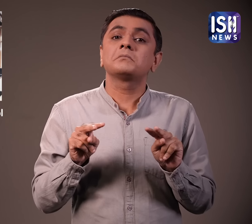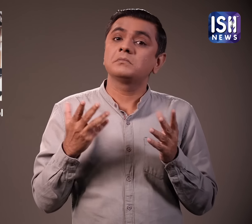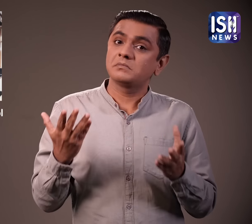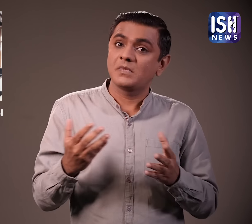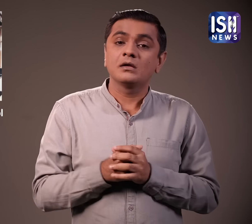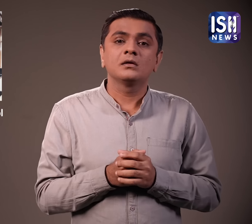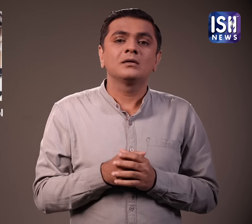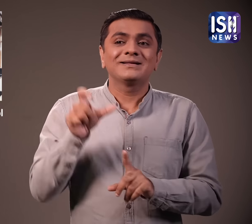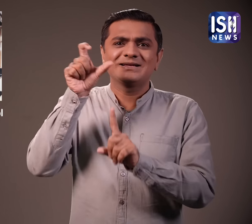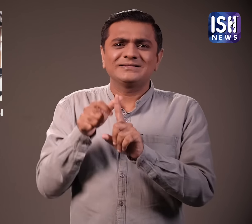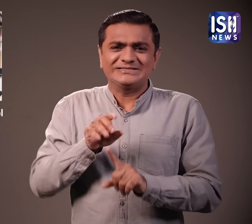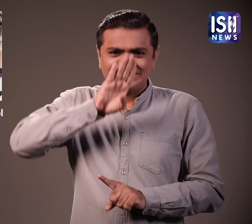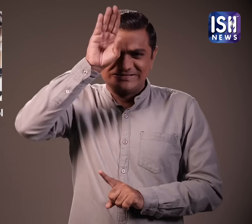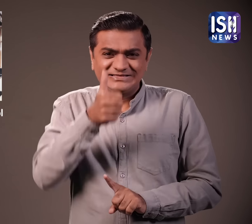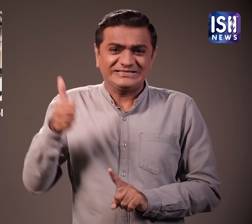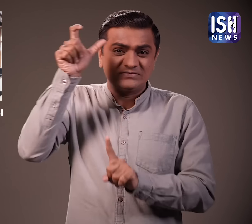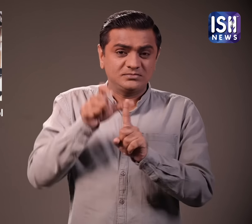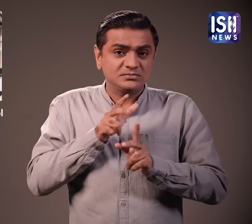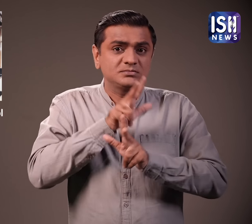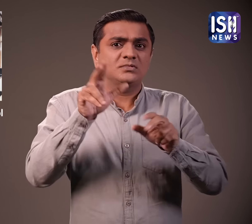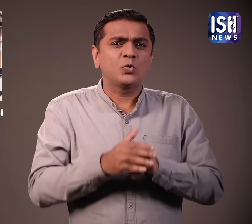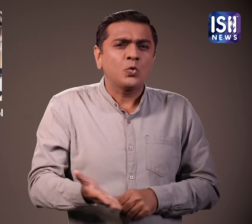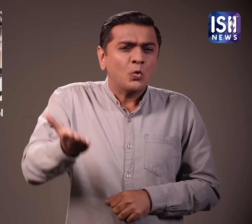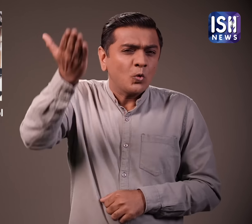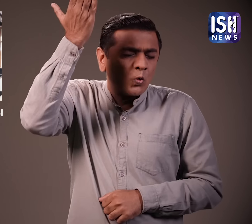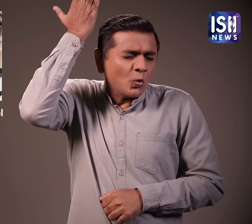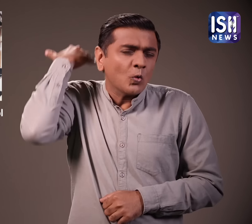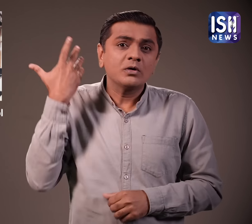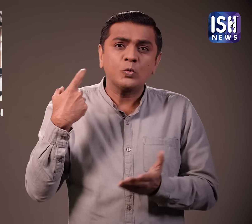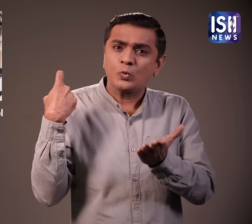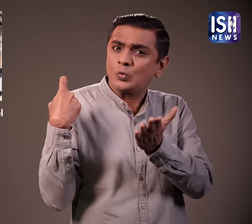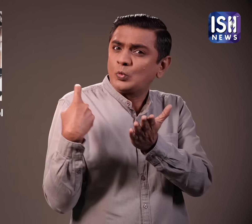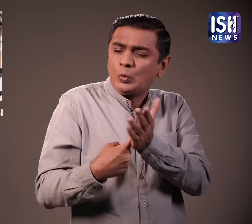प्रिंस ने कहा कि पहले गैर मुसल्मानों को देश में आने की इजाज़त नहीं थी